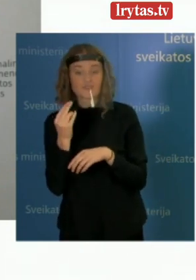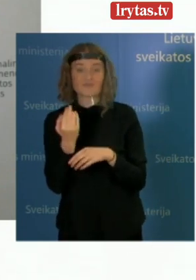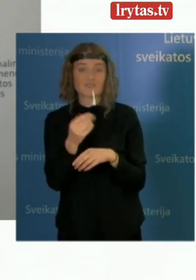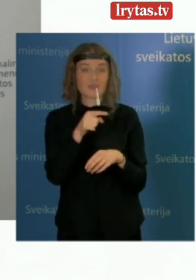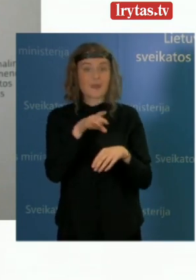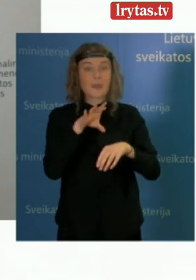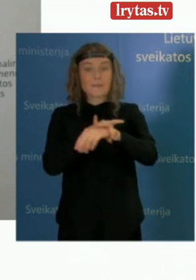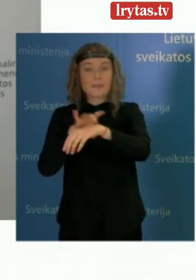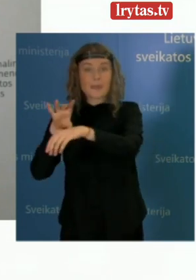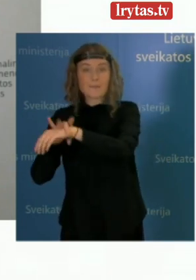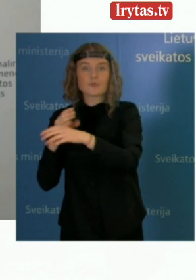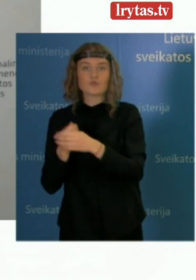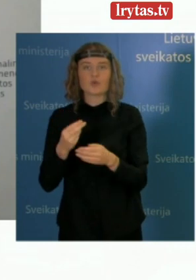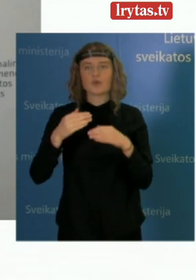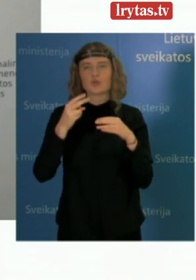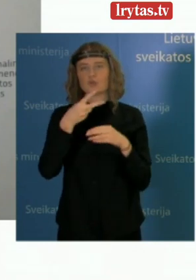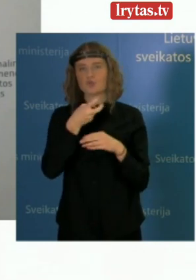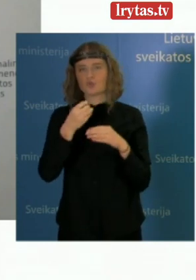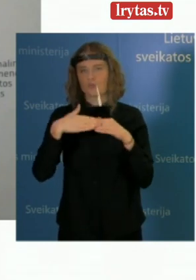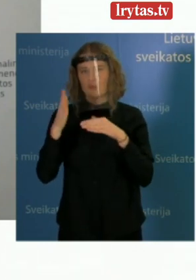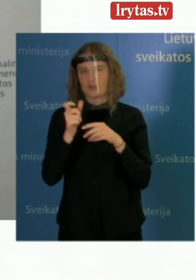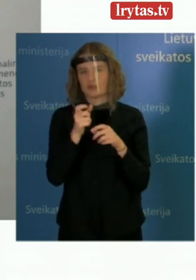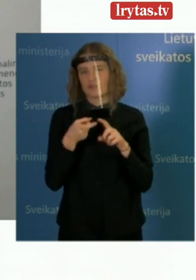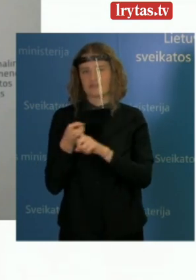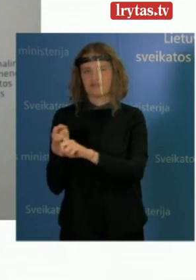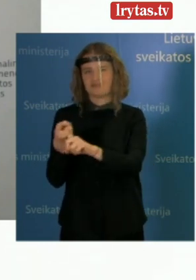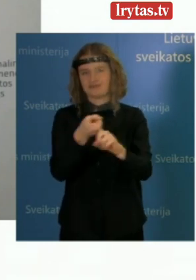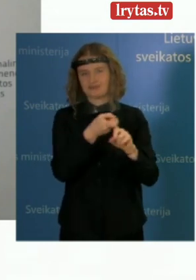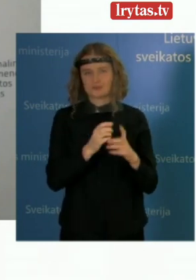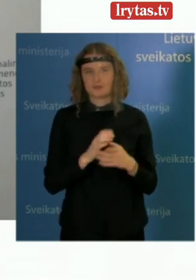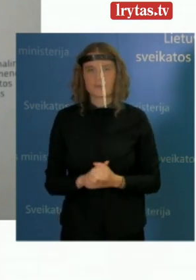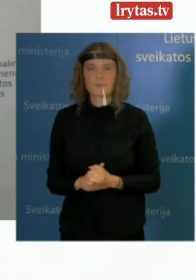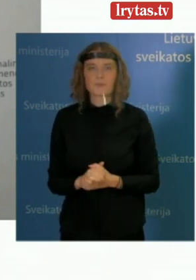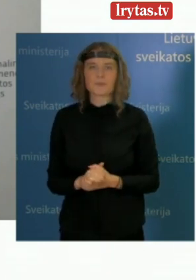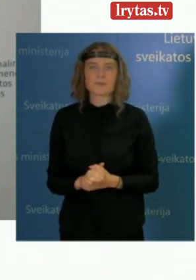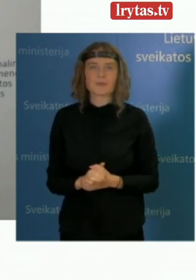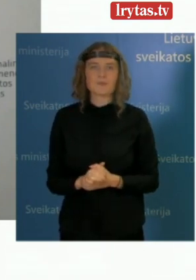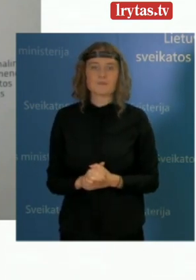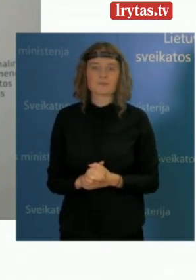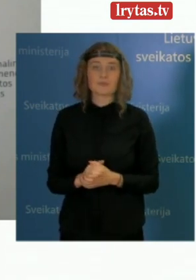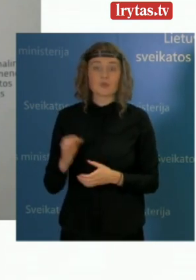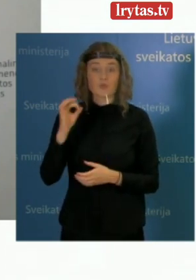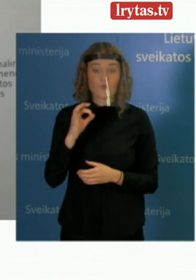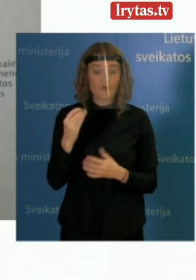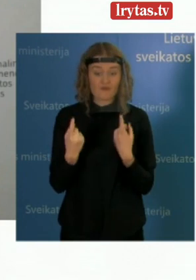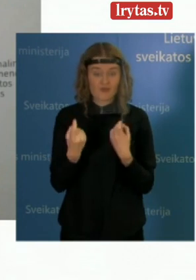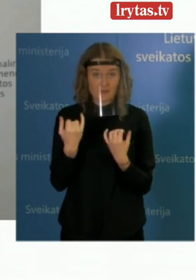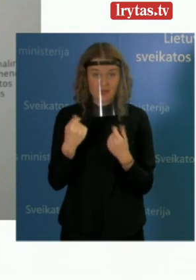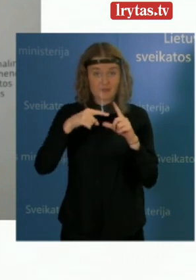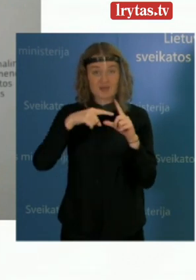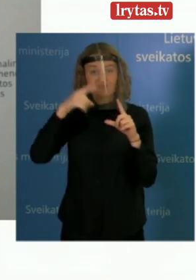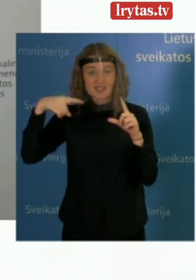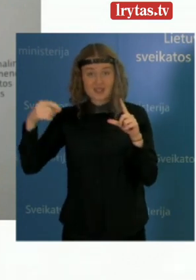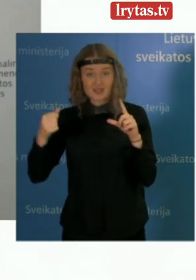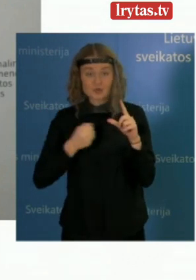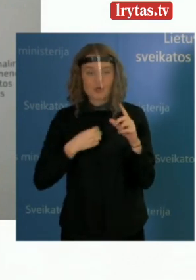daugiau nei 200 COVID-19 lygos atvejų praėjusią parą. Kalbant apie mūsų duomenis, tai reikėtų pasakyti, kad iš tų